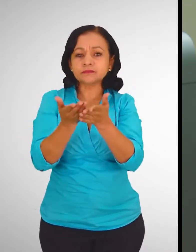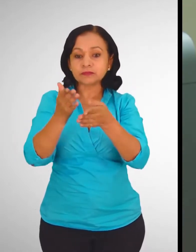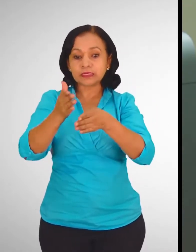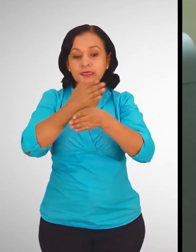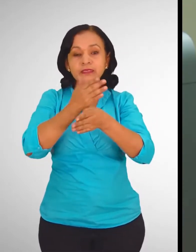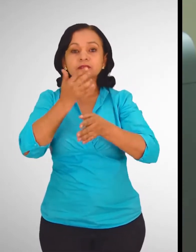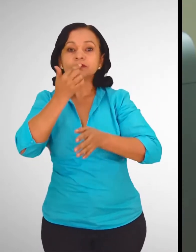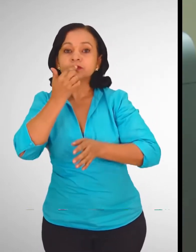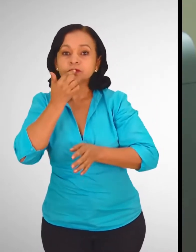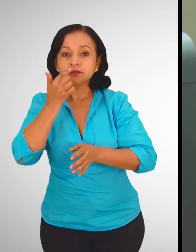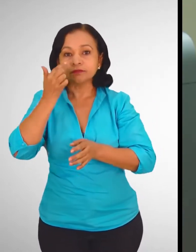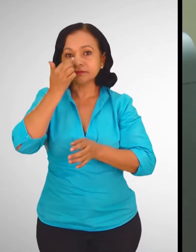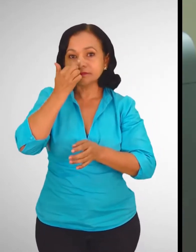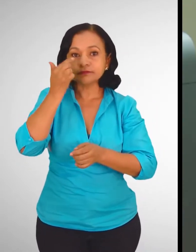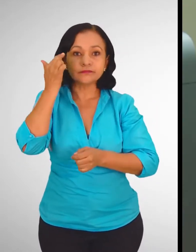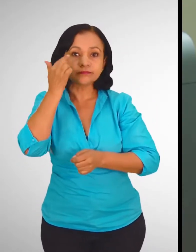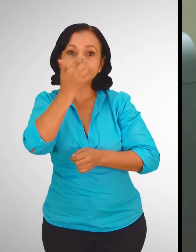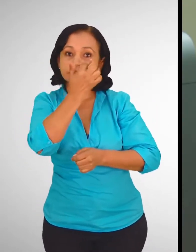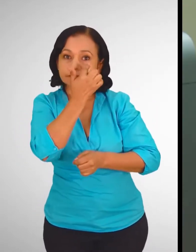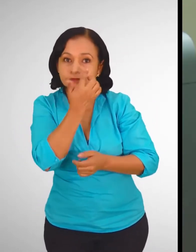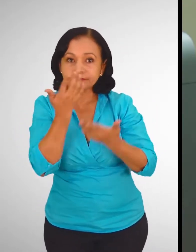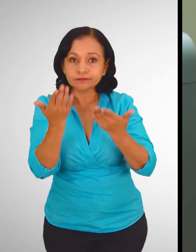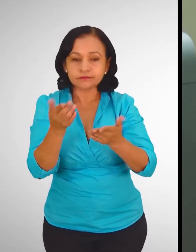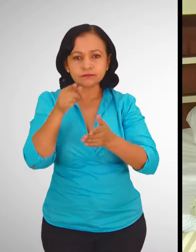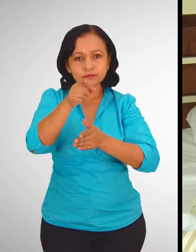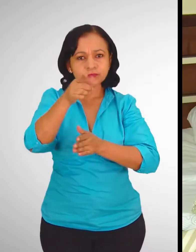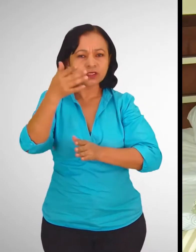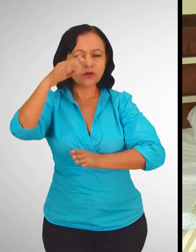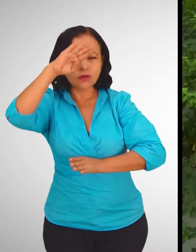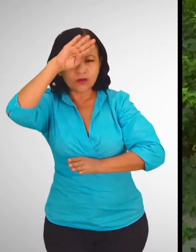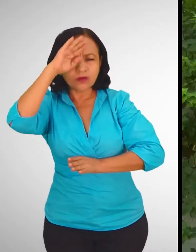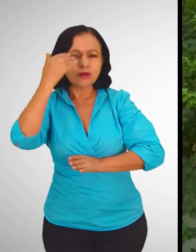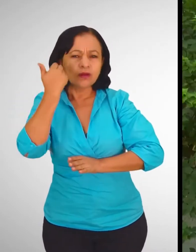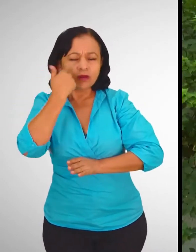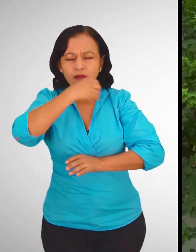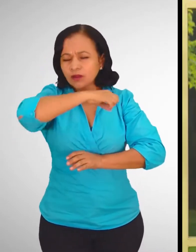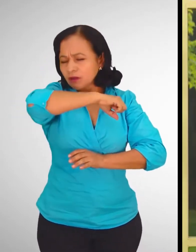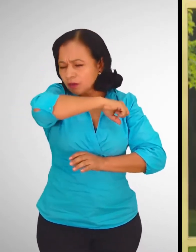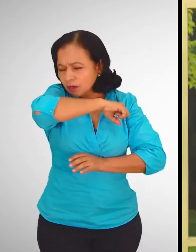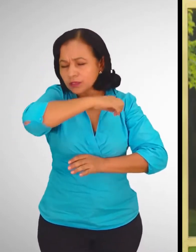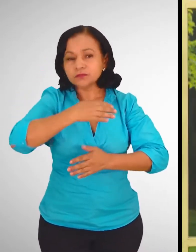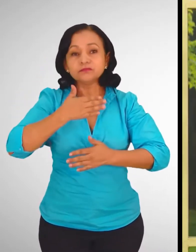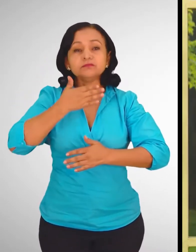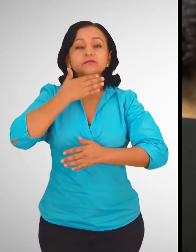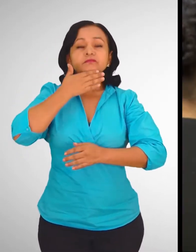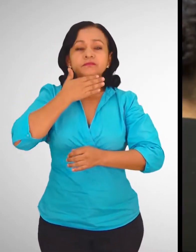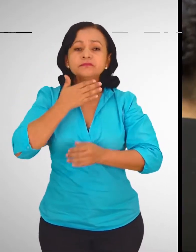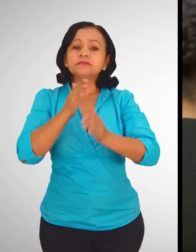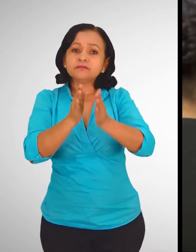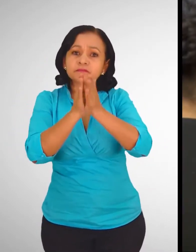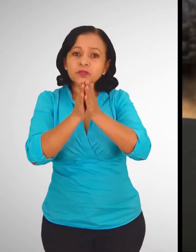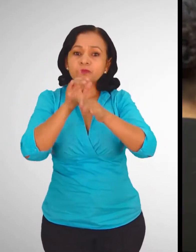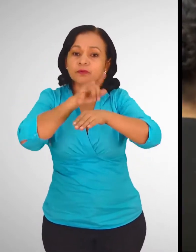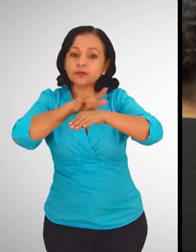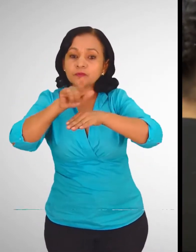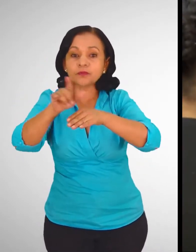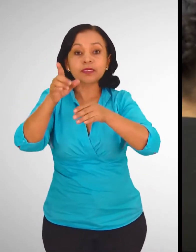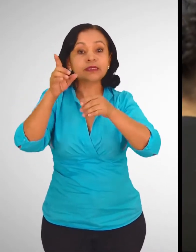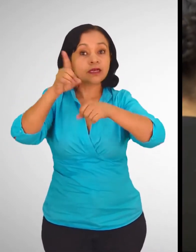la boca, la nariz o los ojos. Si presenta fiebre, tos o dificultad para respirar, busque atención de inmediato y no